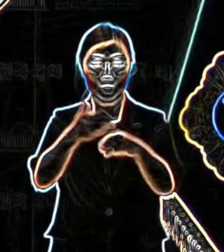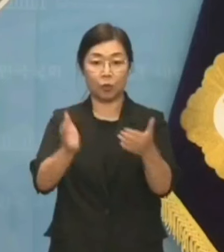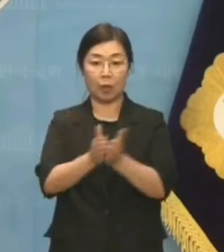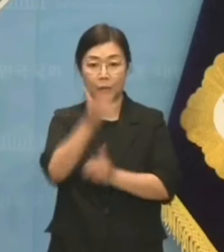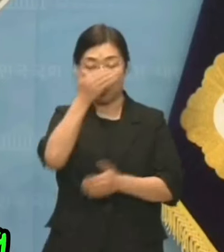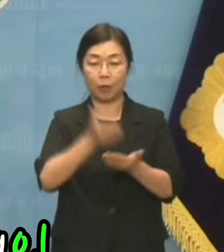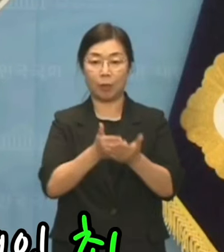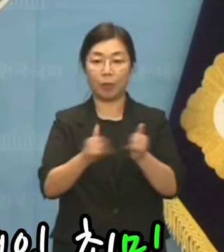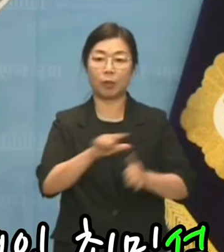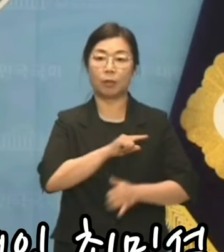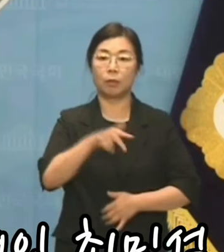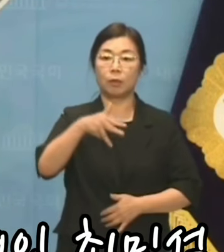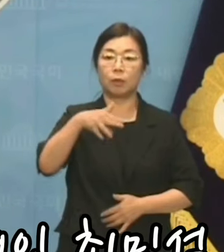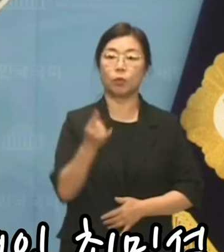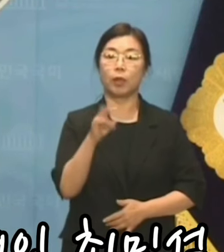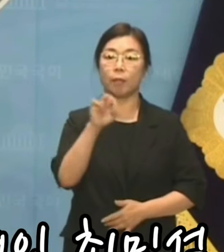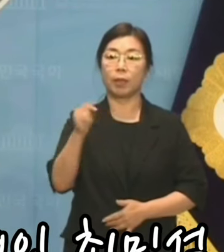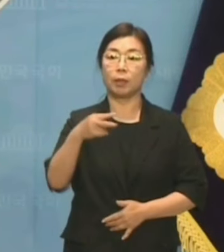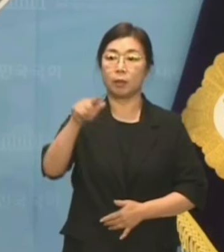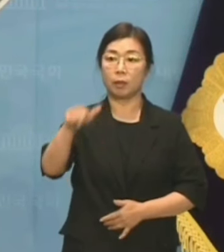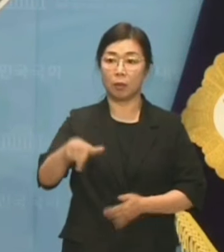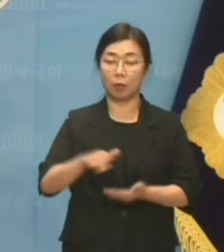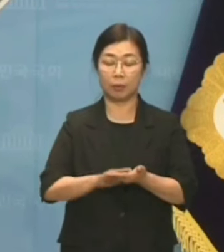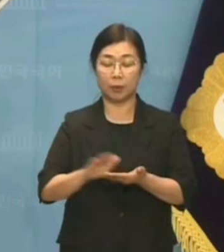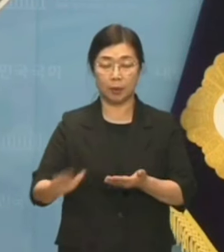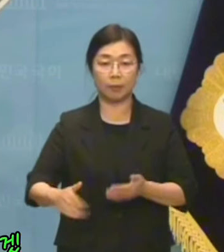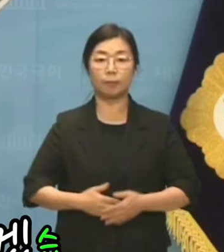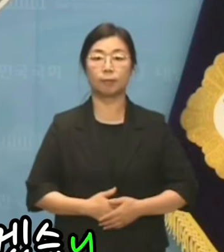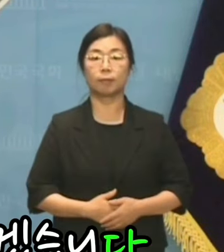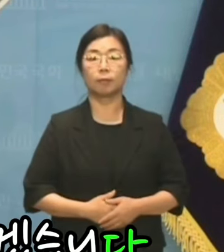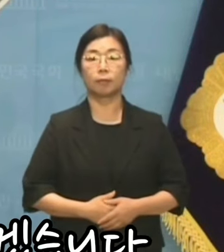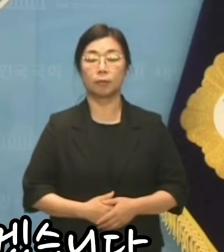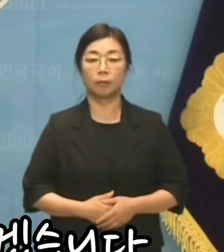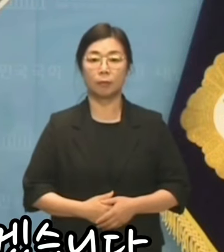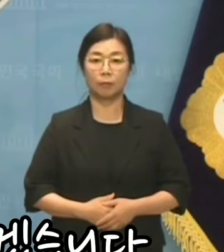앞으로 민주당 청년대변인 최민석입니다. 브리핑 시작하겠습니다.